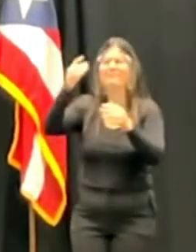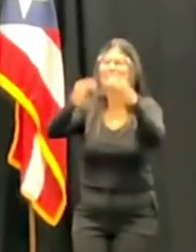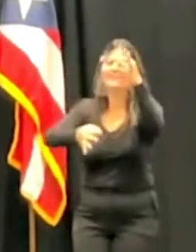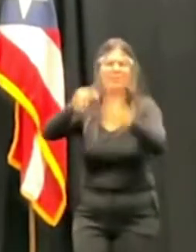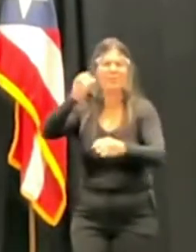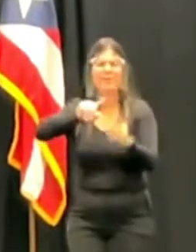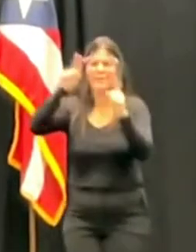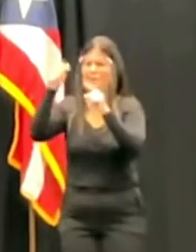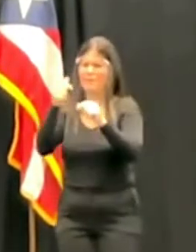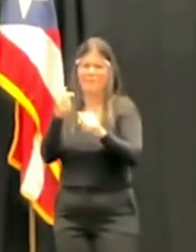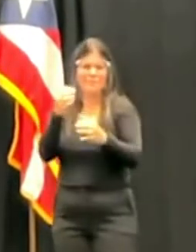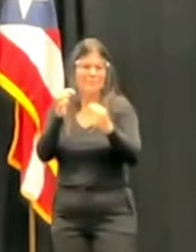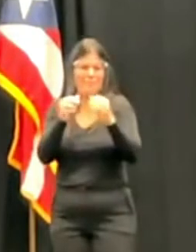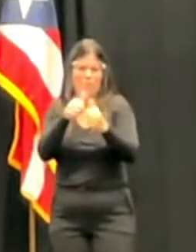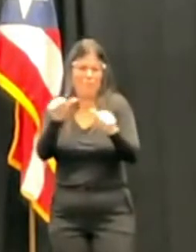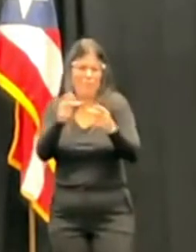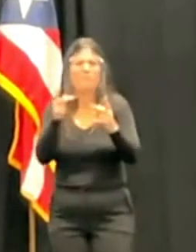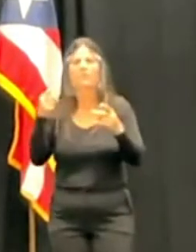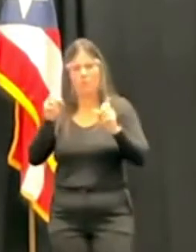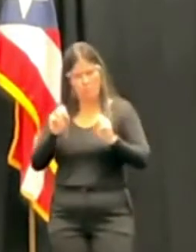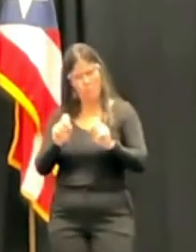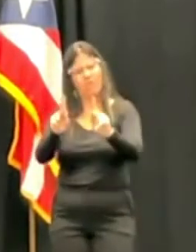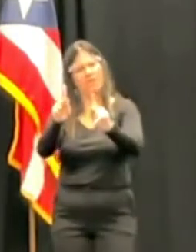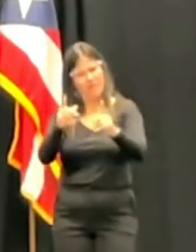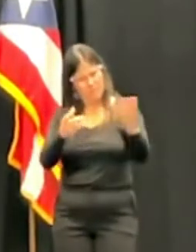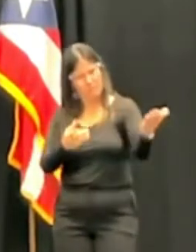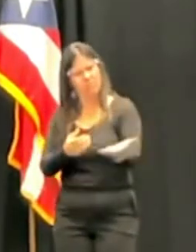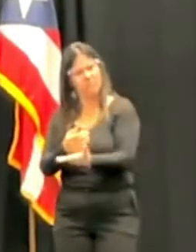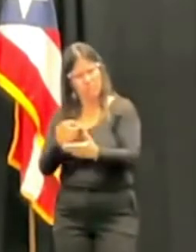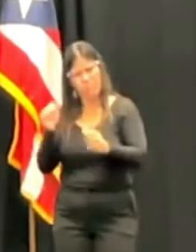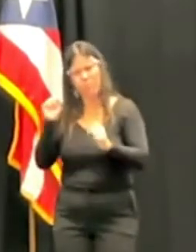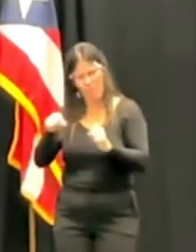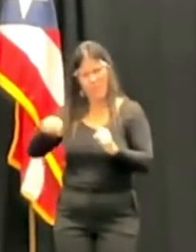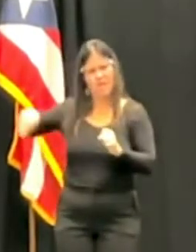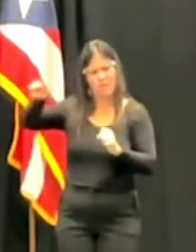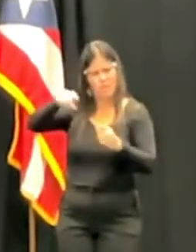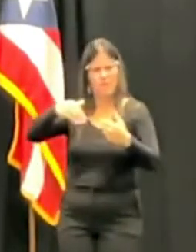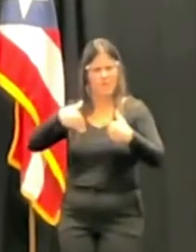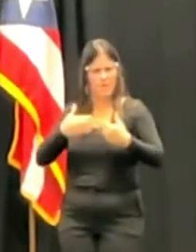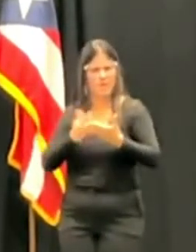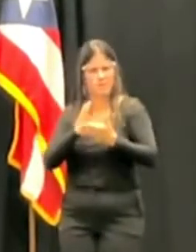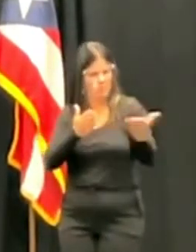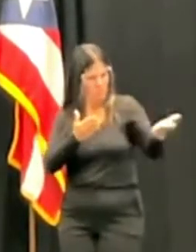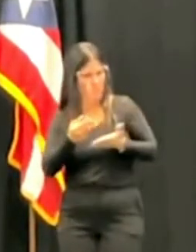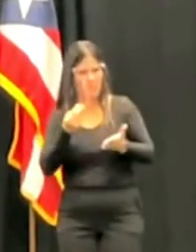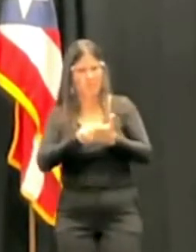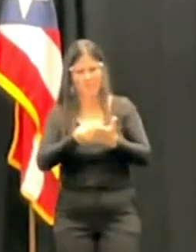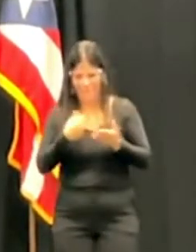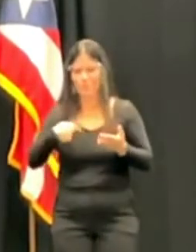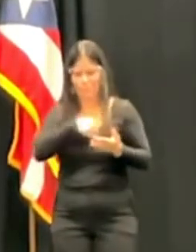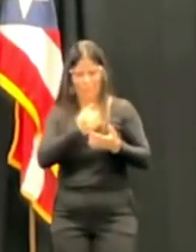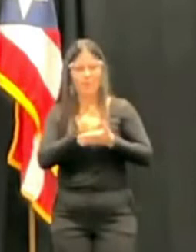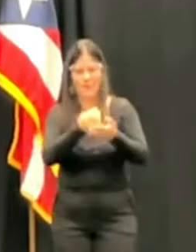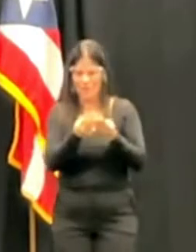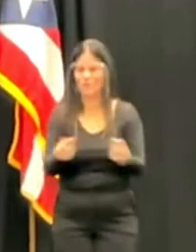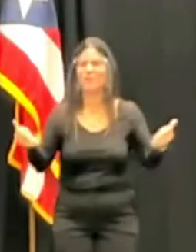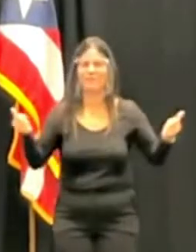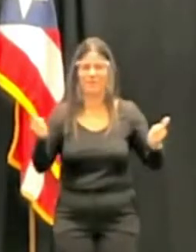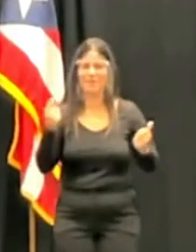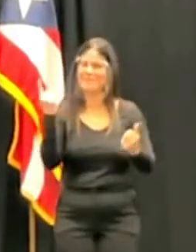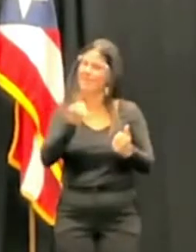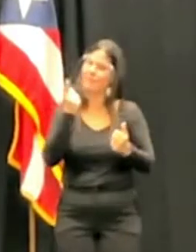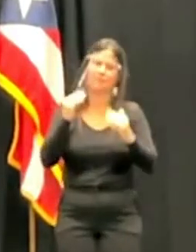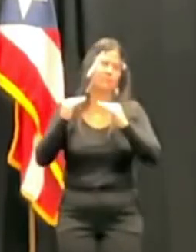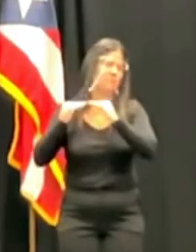tenga la oportunidad de que un foro lo vea, lo analice y lo resuelva de la mejor manera posible, siempre conforme a derecho.